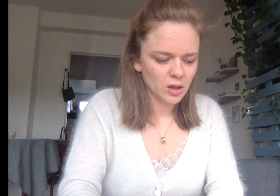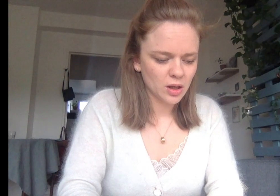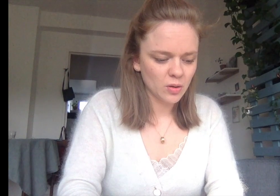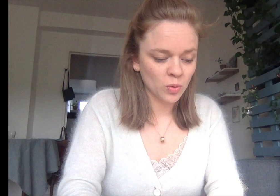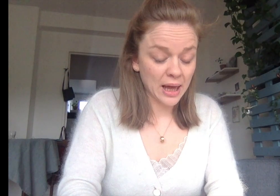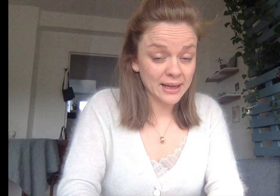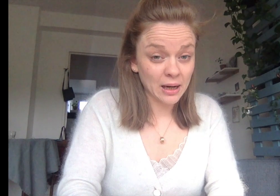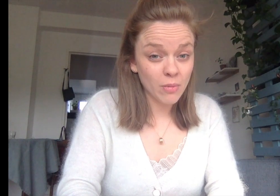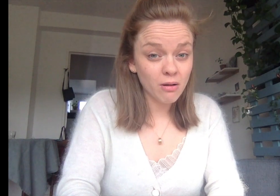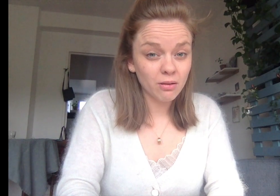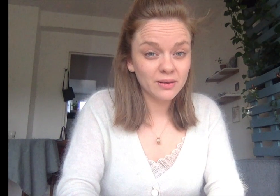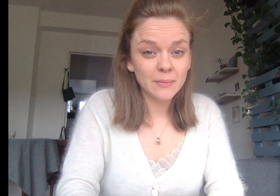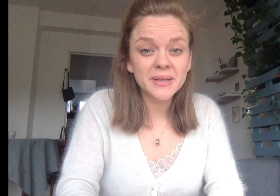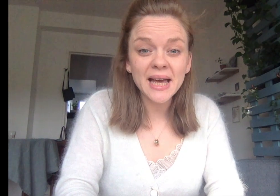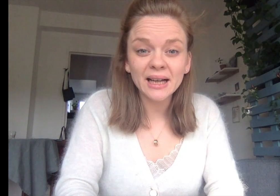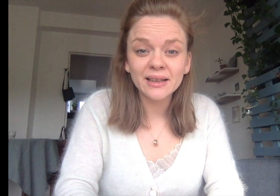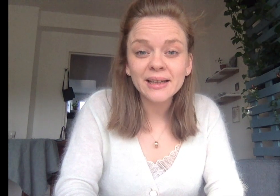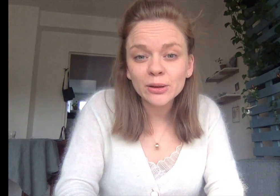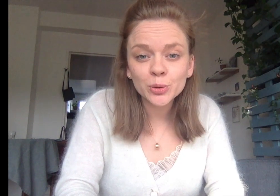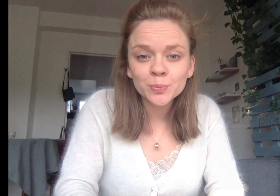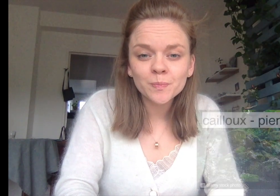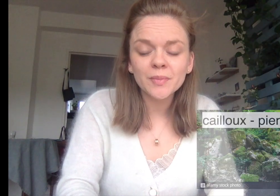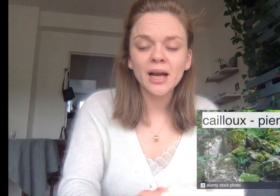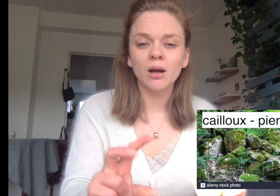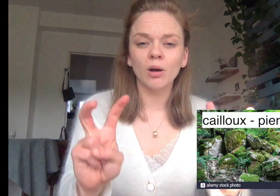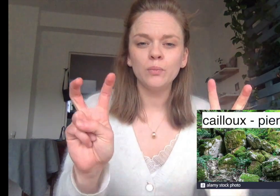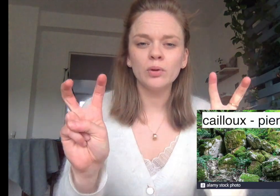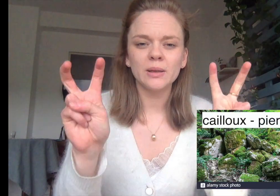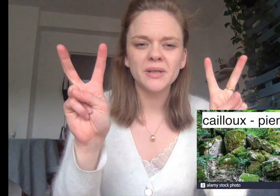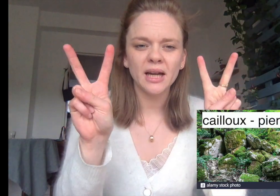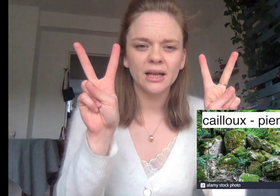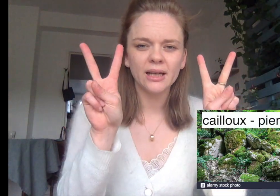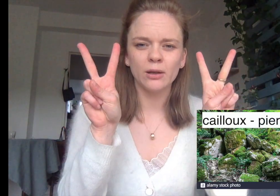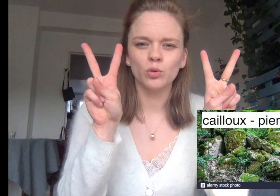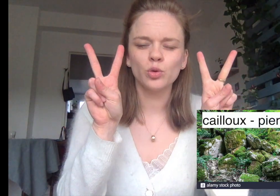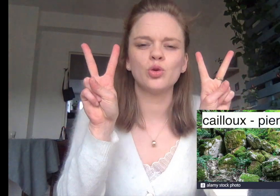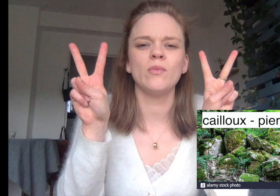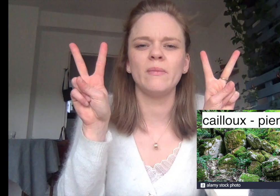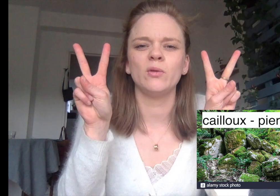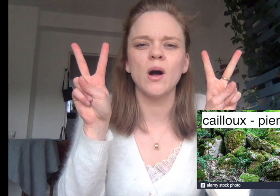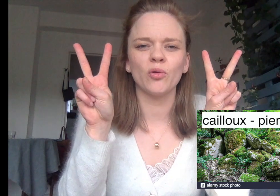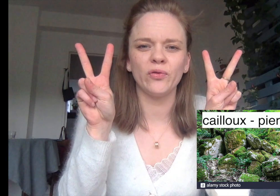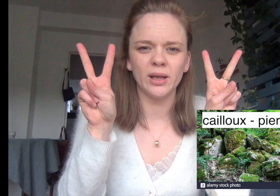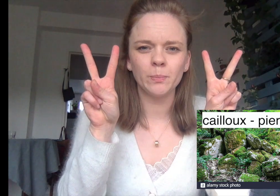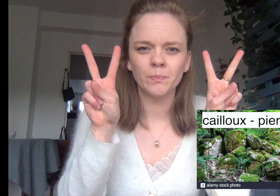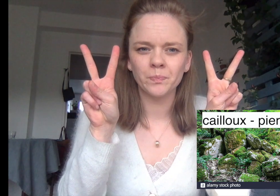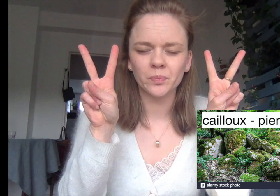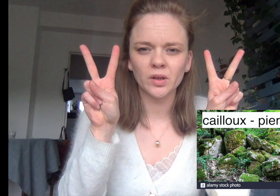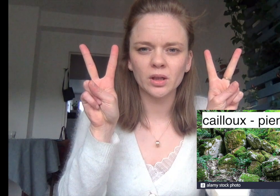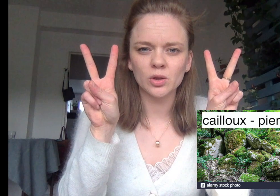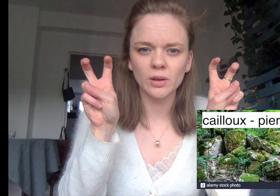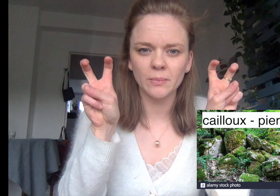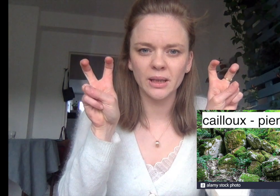On a également des pierres et des cailloux. Alors, pour les pierres et les cailloux, je mets mes doigts en V. Je les plie.